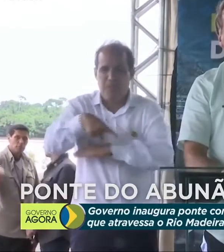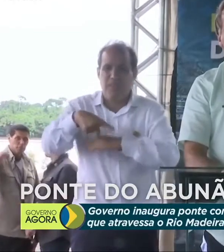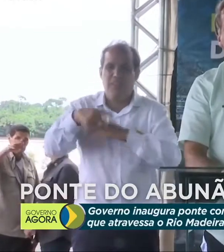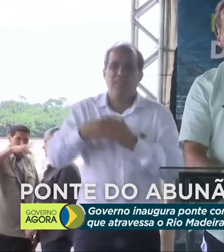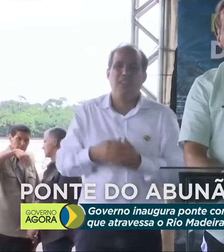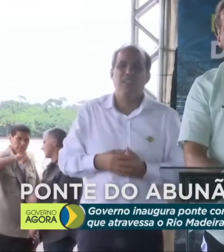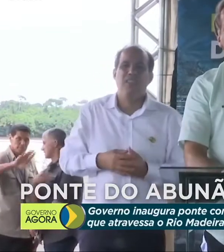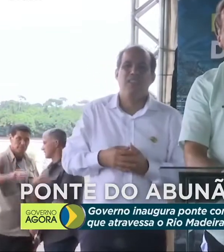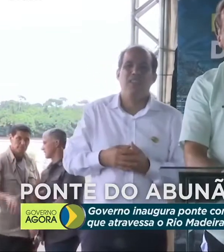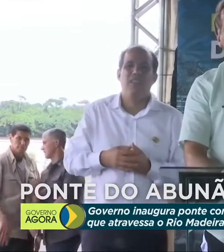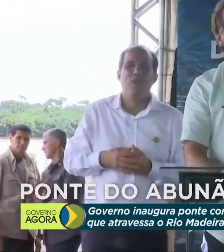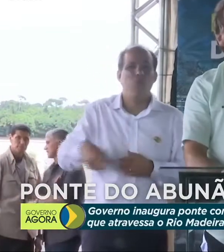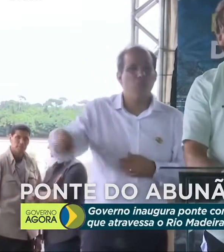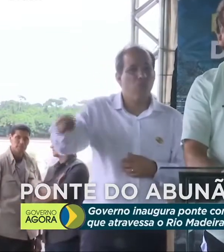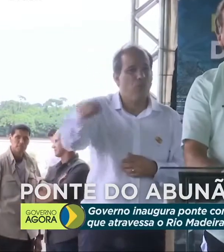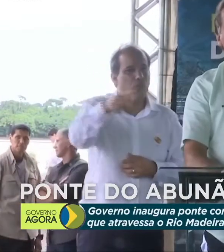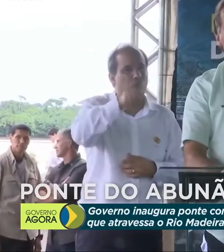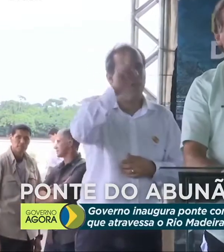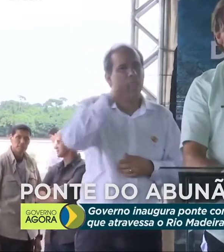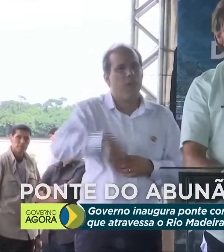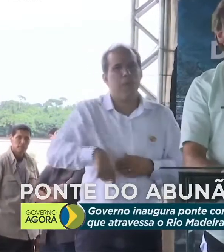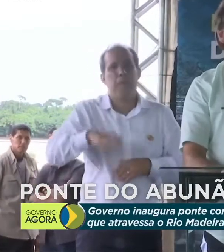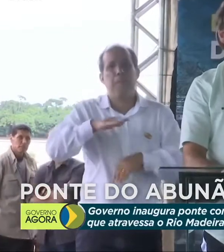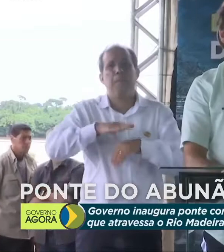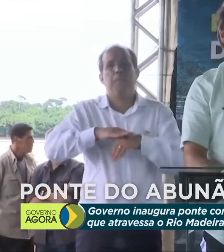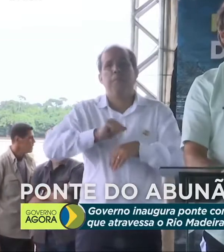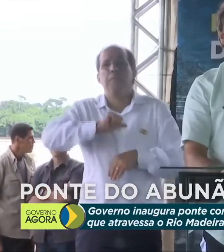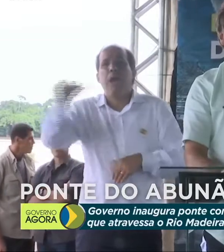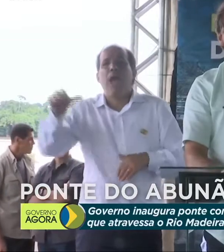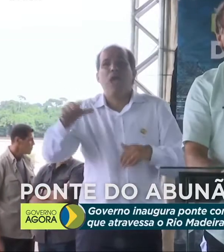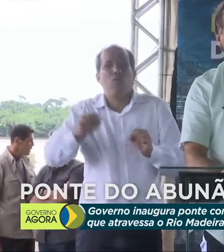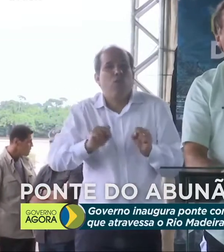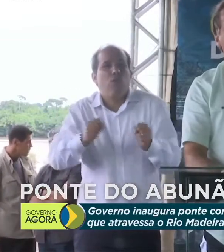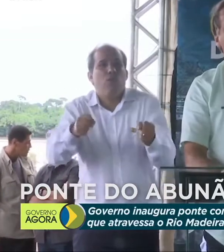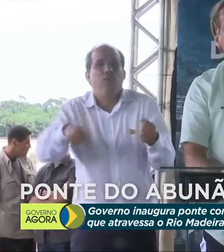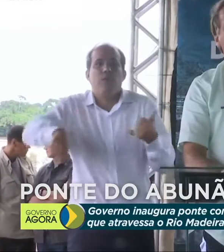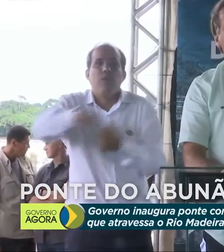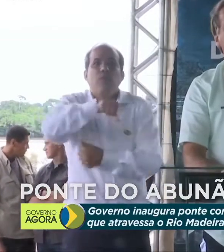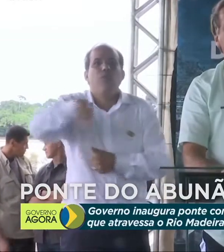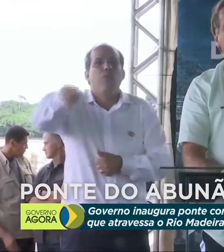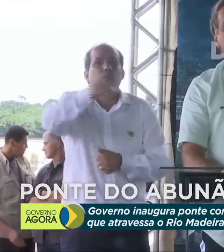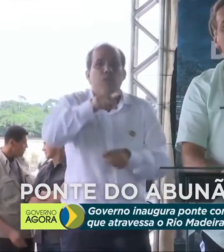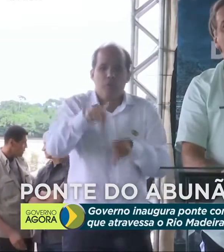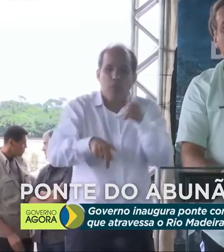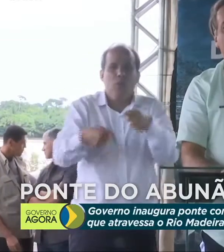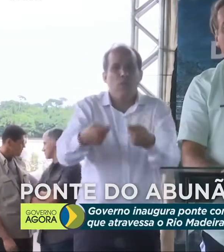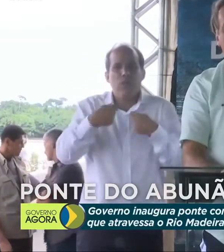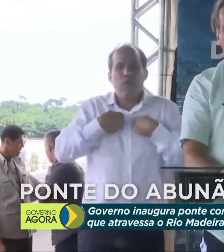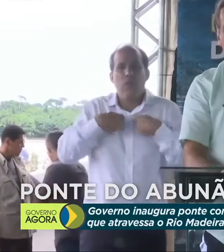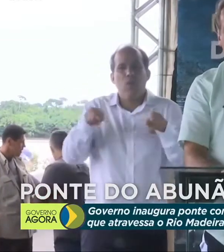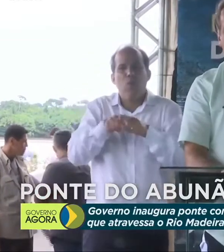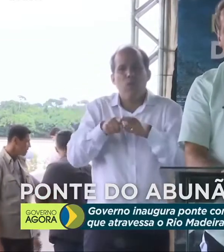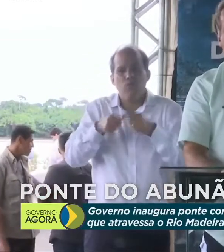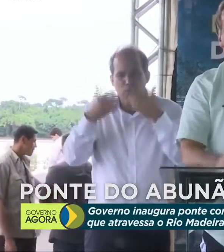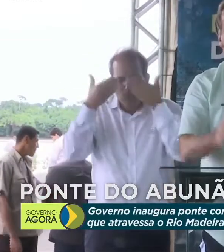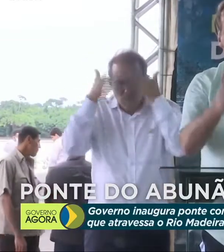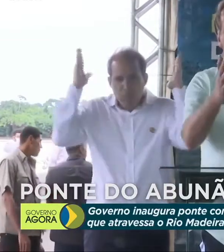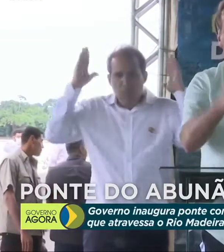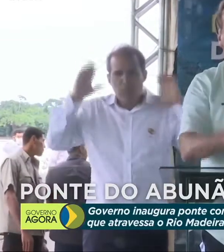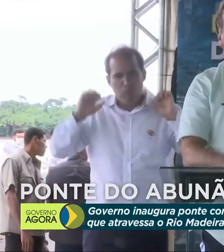Vocês são mais do que a força de trabalho. Vocês são o oxigênio para todos nós.